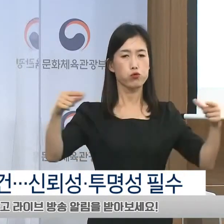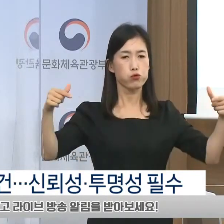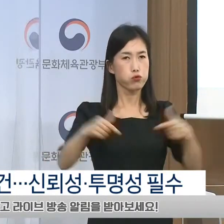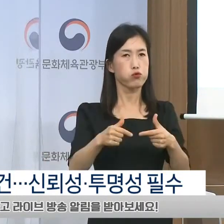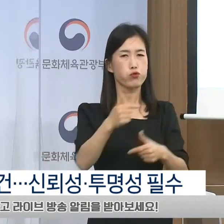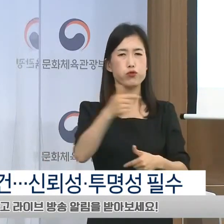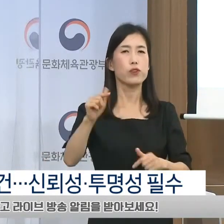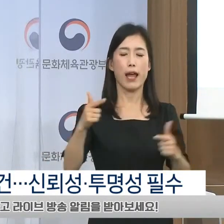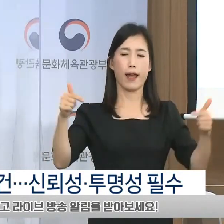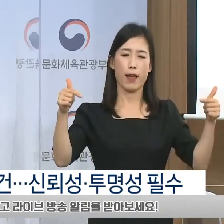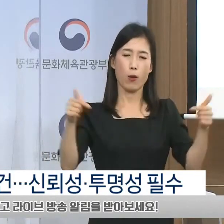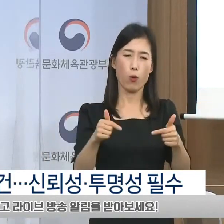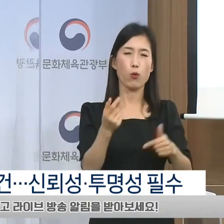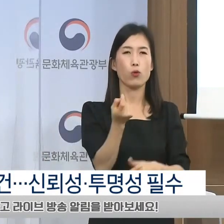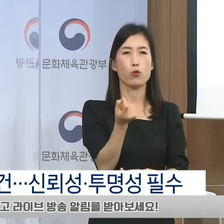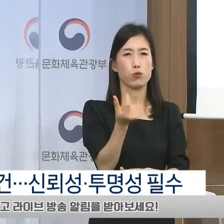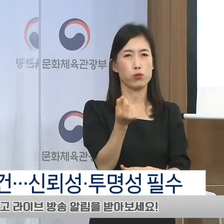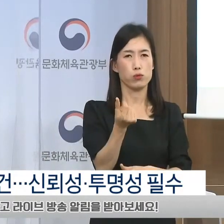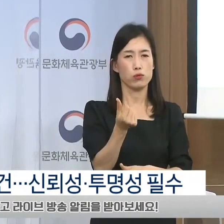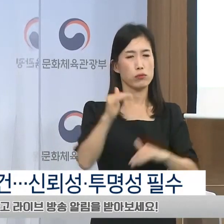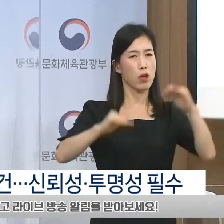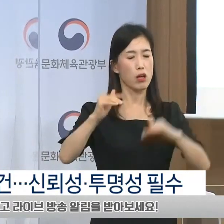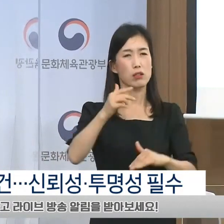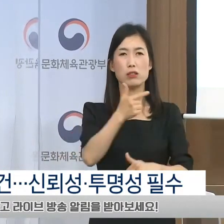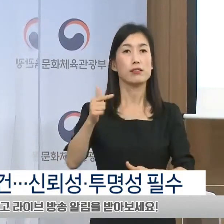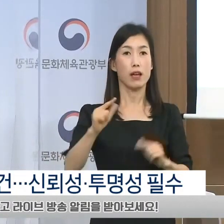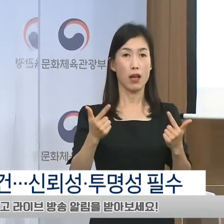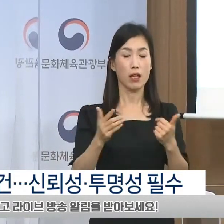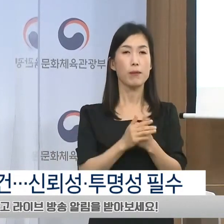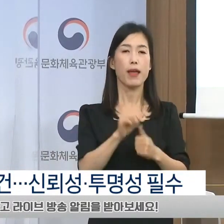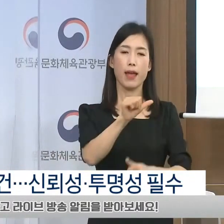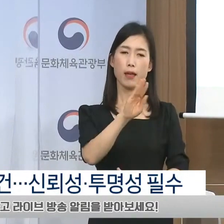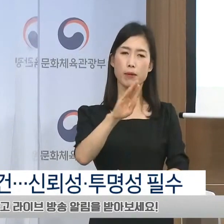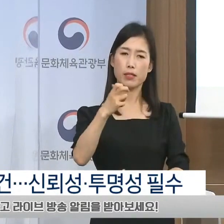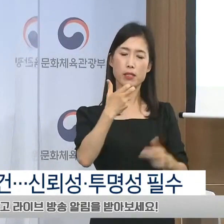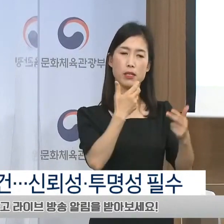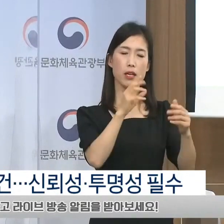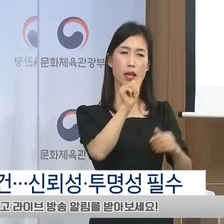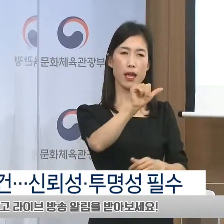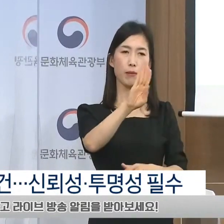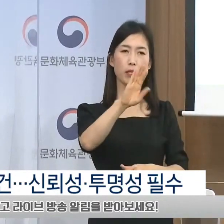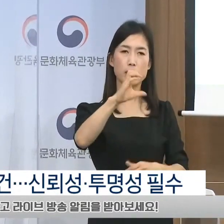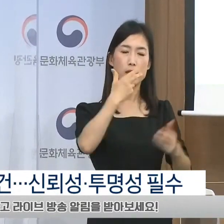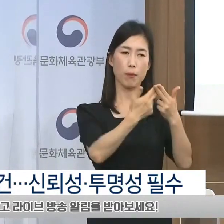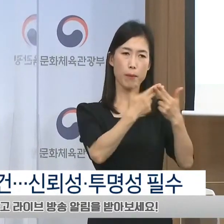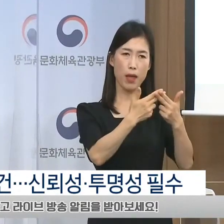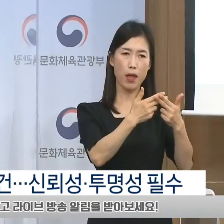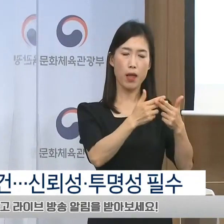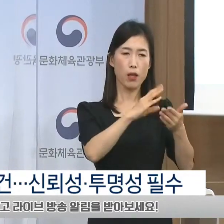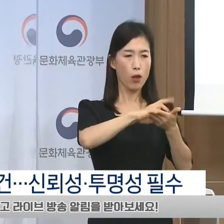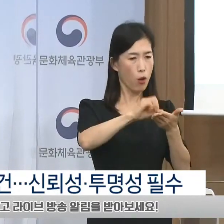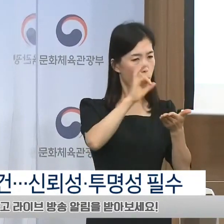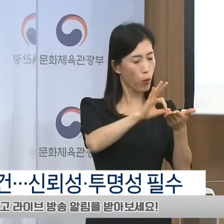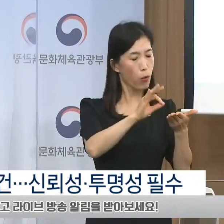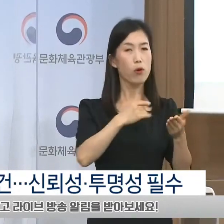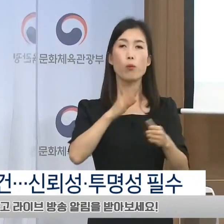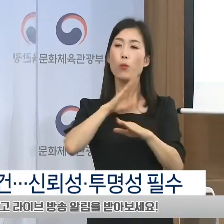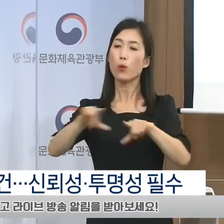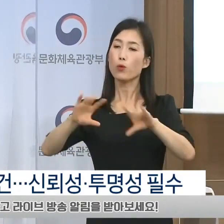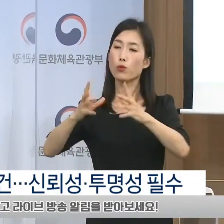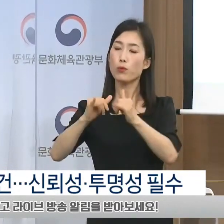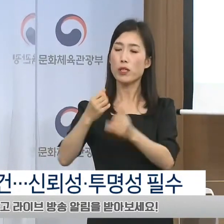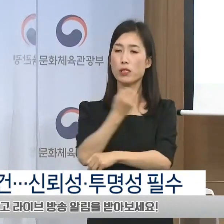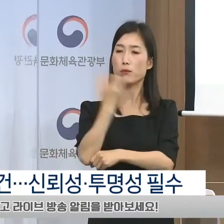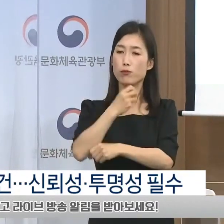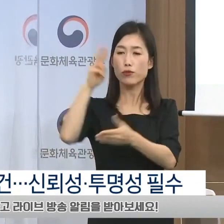감소율이 크지 않았는데요. 이러한 ABC 통계와는 달리 실제로는 독자에게 유통되지